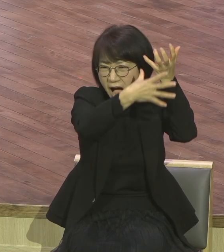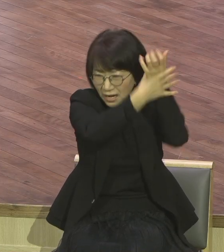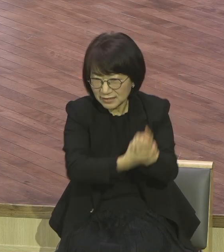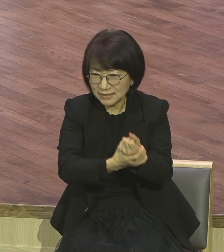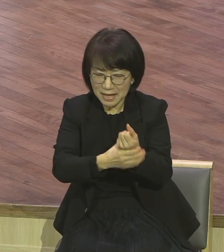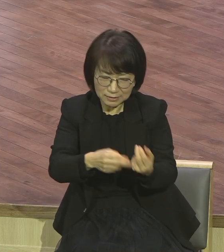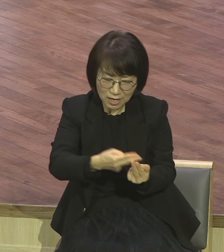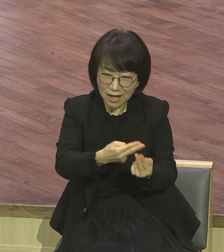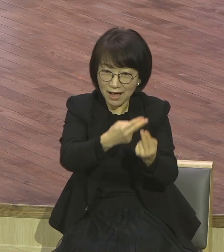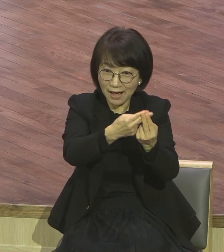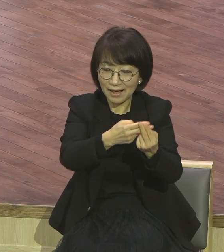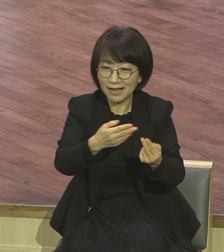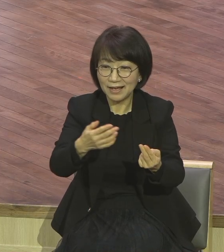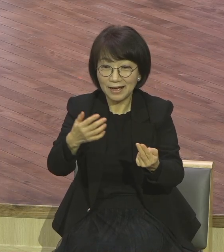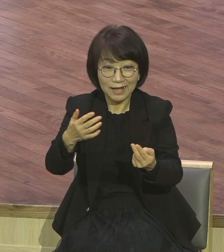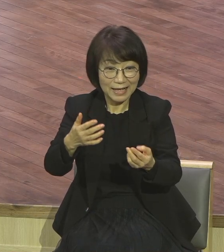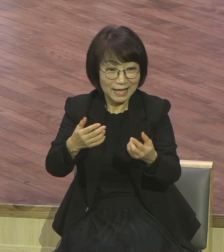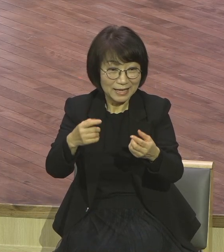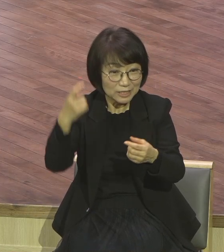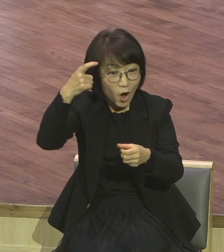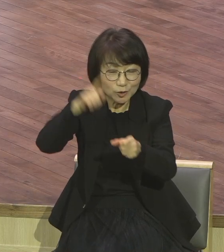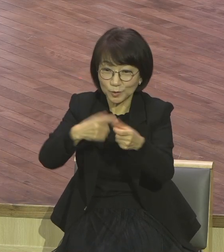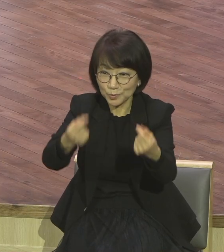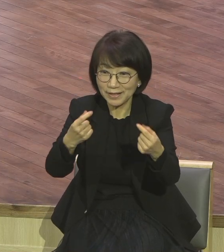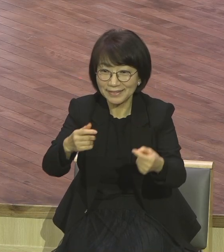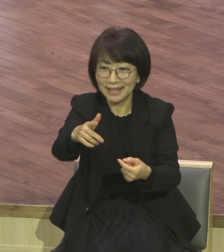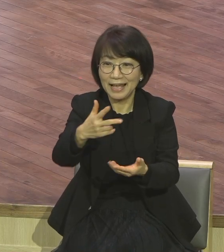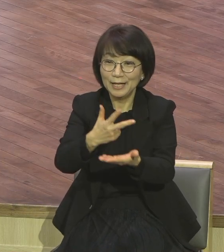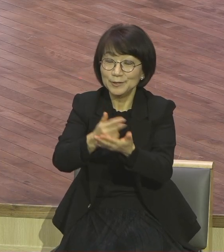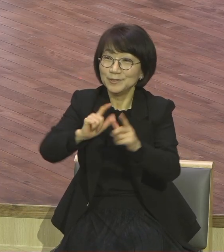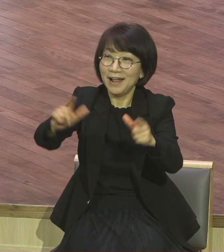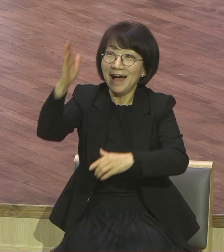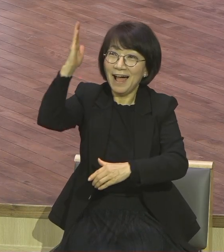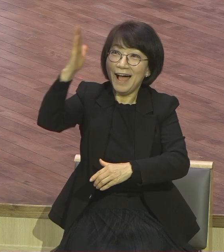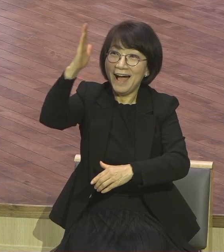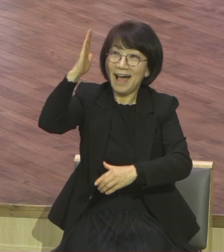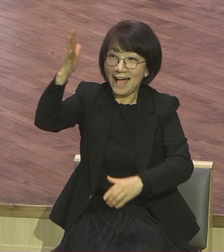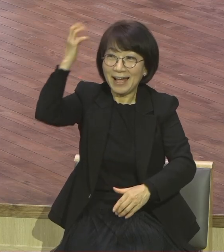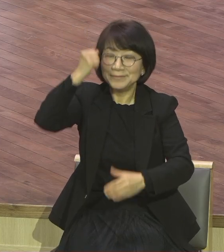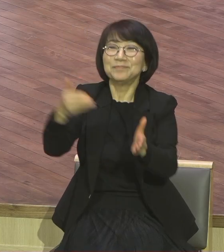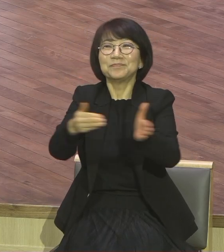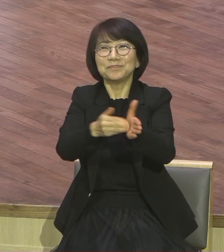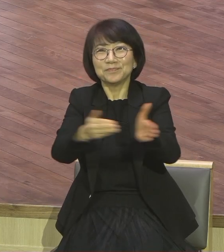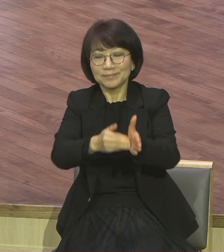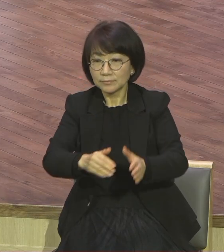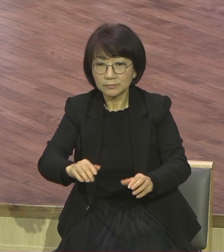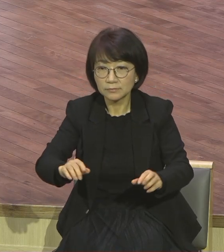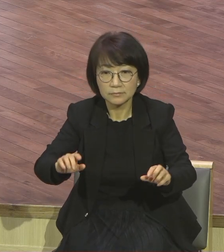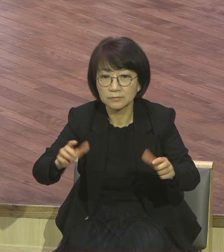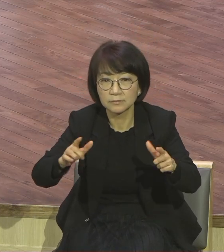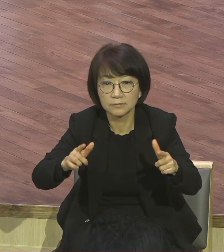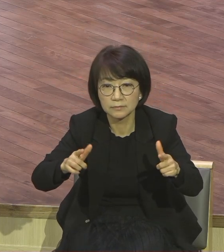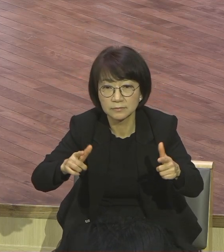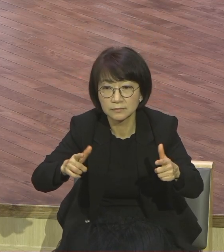주일에 한 번 예배드린 후에 신앙생활을 다 한 것처럼 생각하면 결코 안됩니다 그게 종교입니다